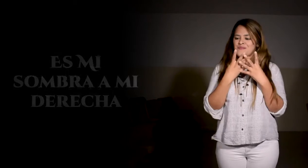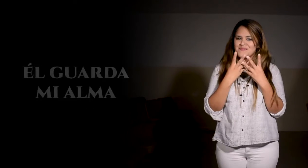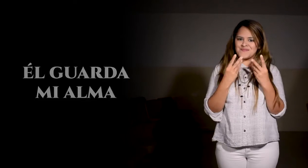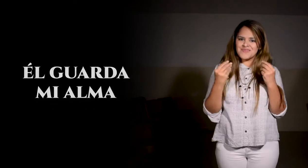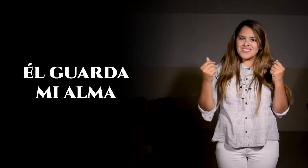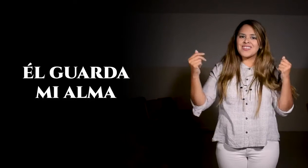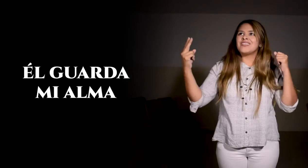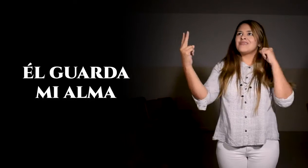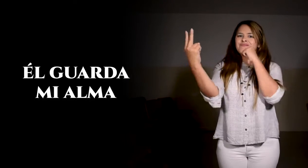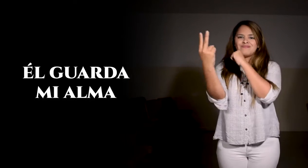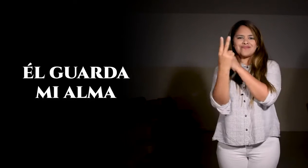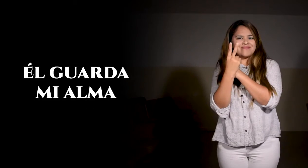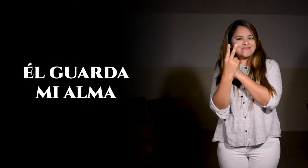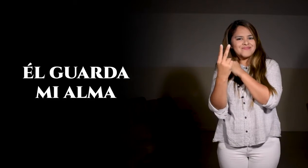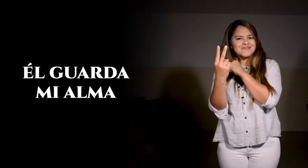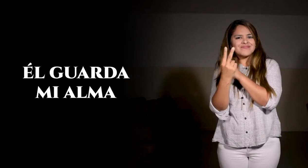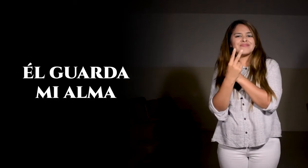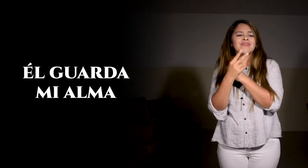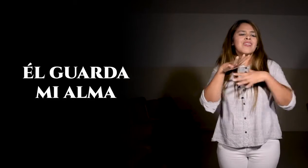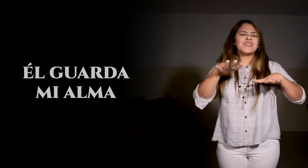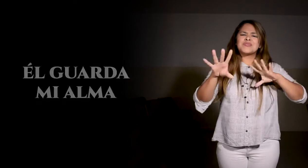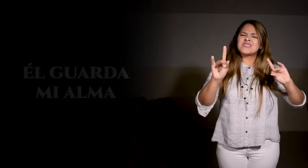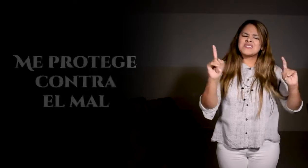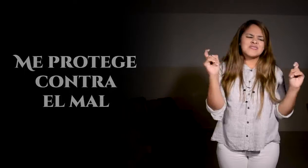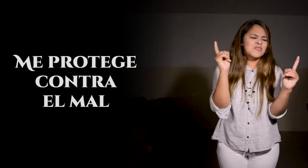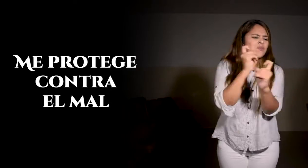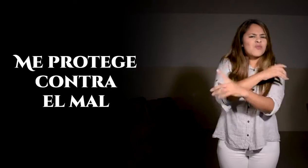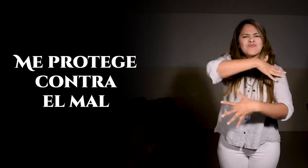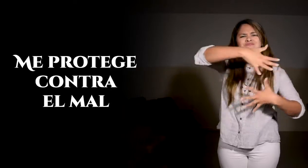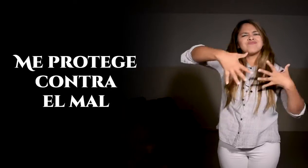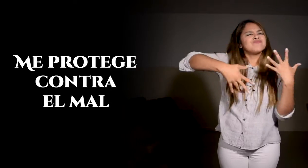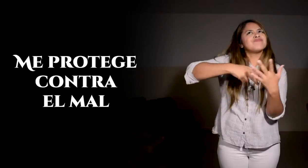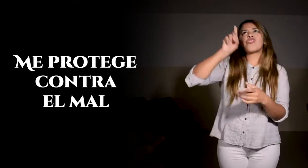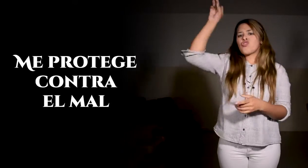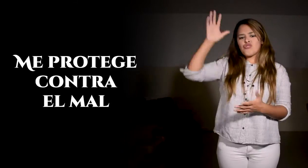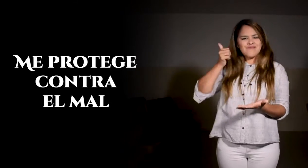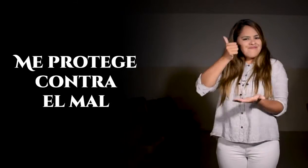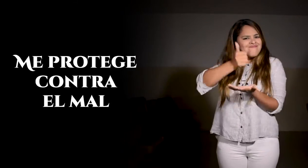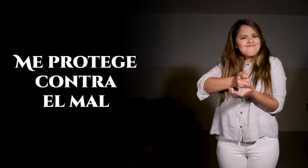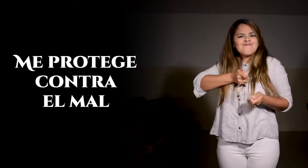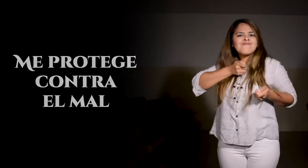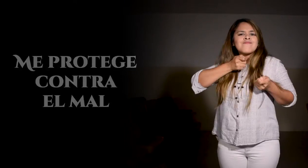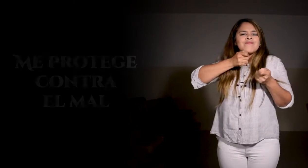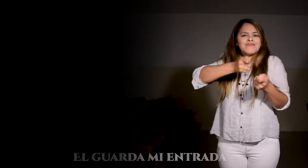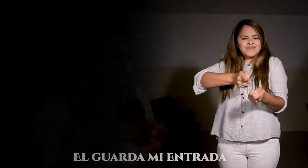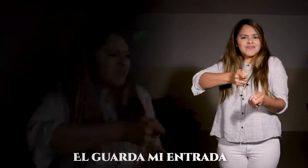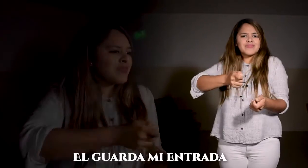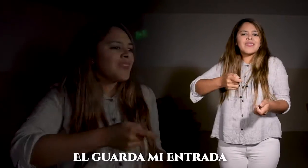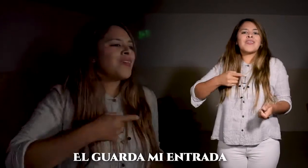Él guarda mi alma, me protege contra el mal, Él guarda